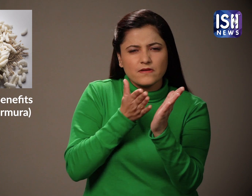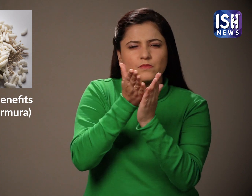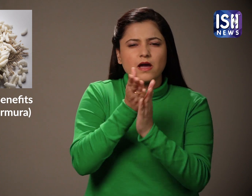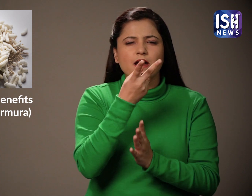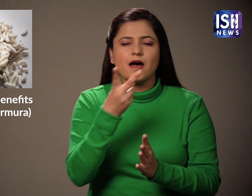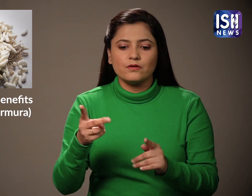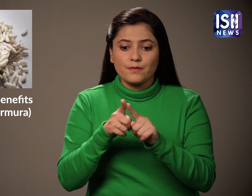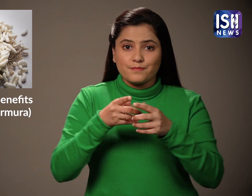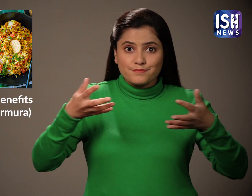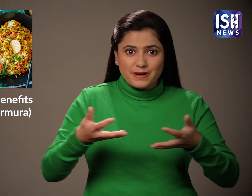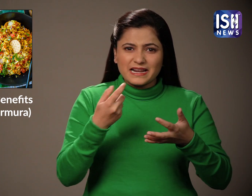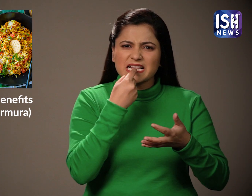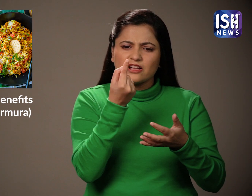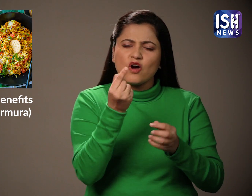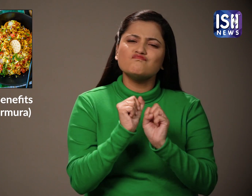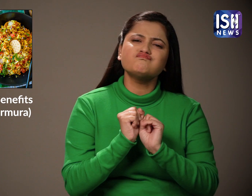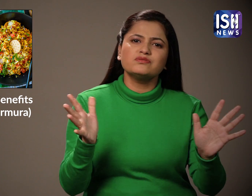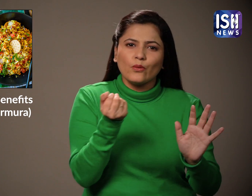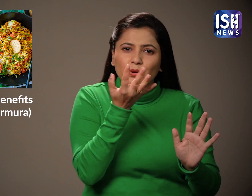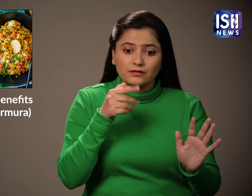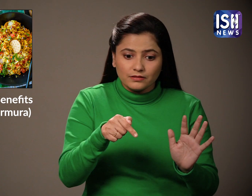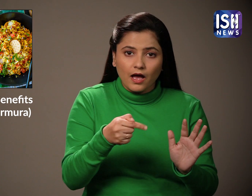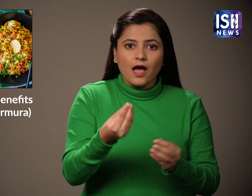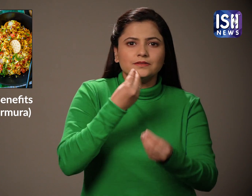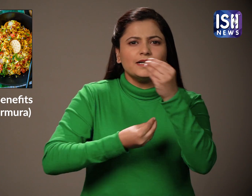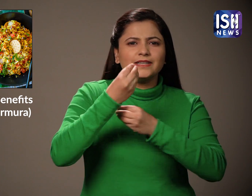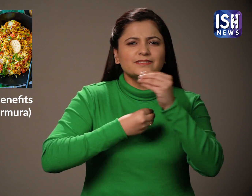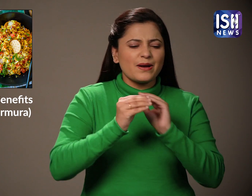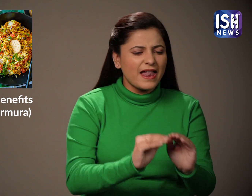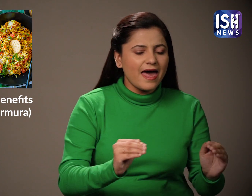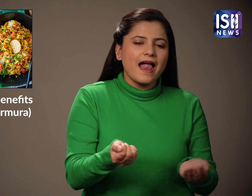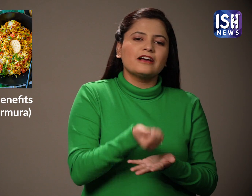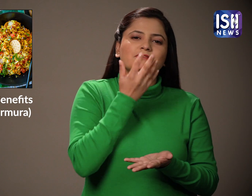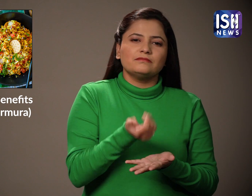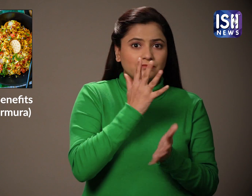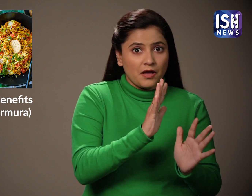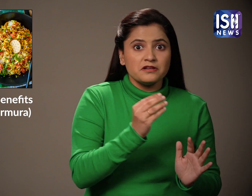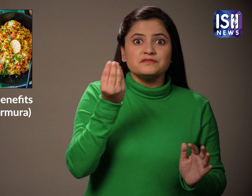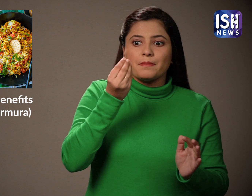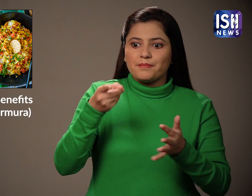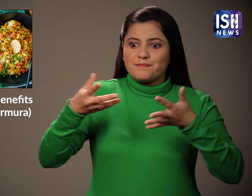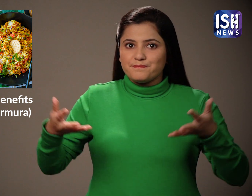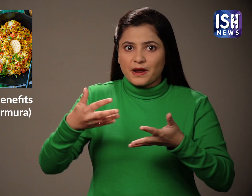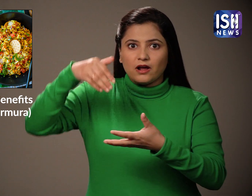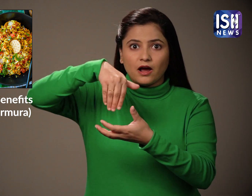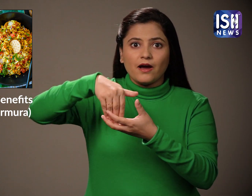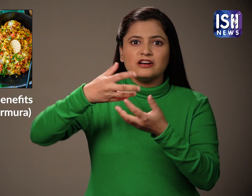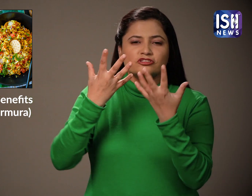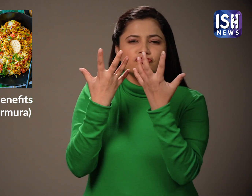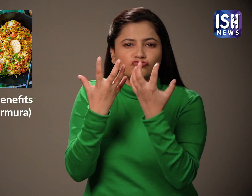इसे कई तरह से खाया जा सकता है कुछ इसे साधा खाते हैं और बच्चे भी इसका आनन्द लेते हैं किसी को सूखी भेल पसंद है